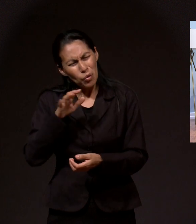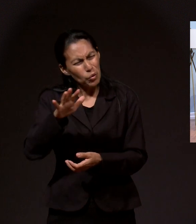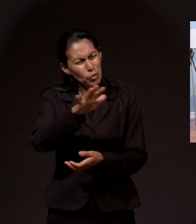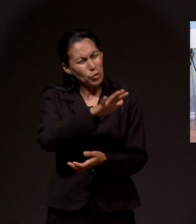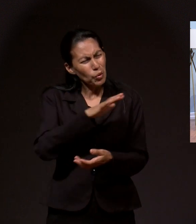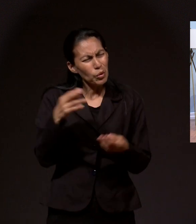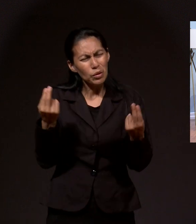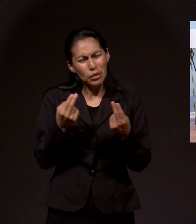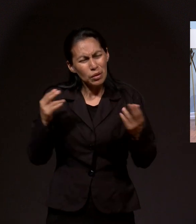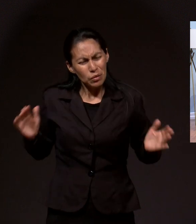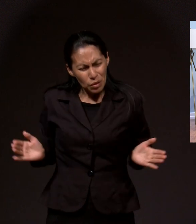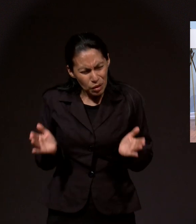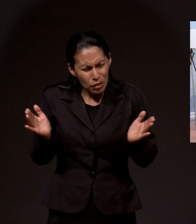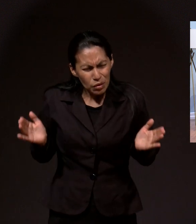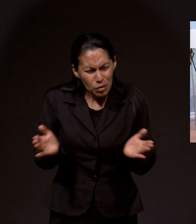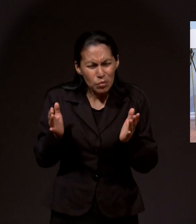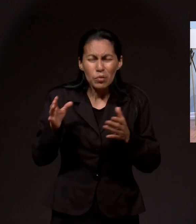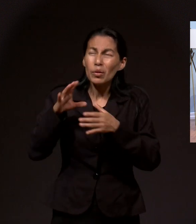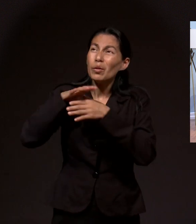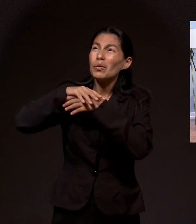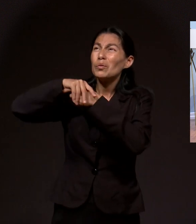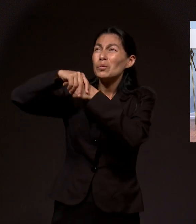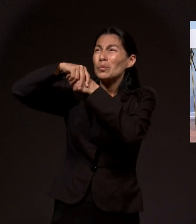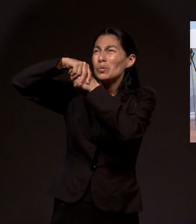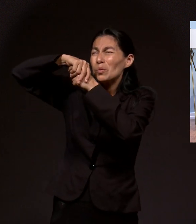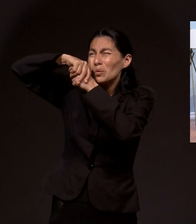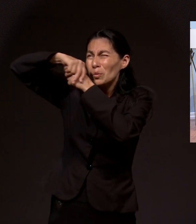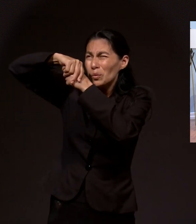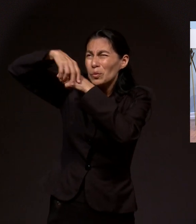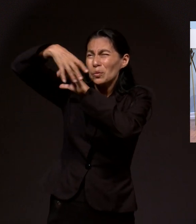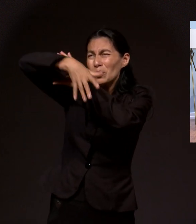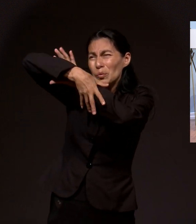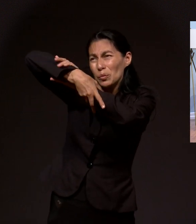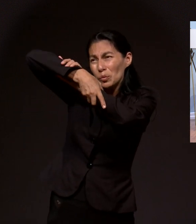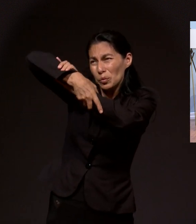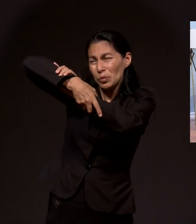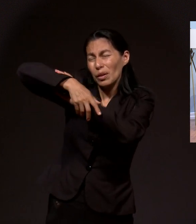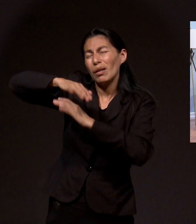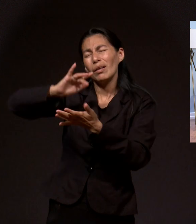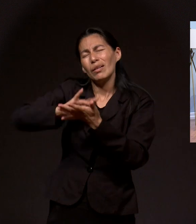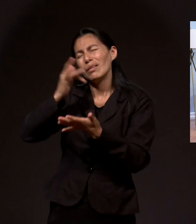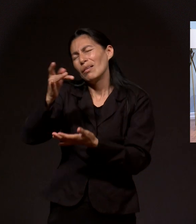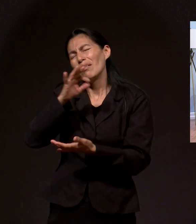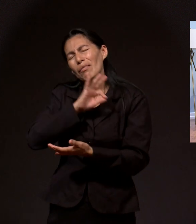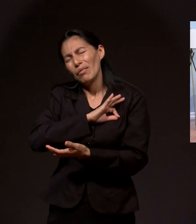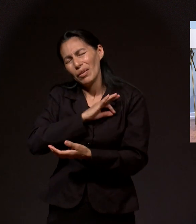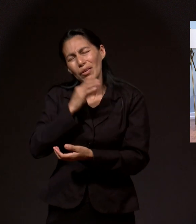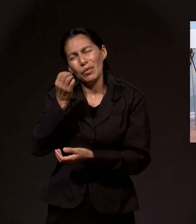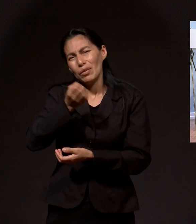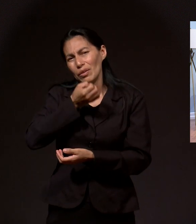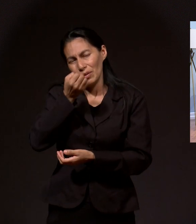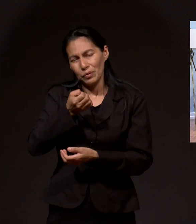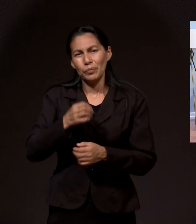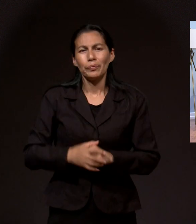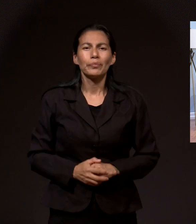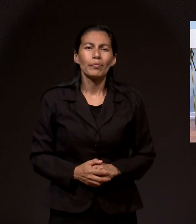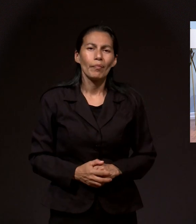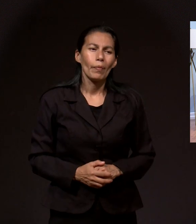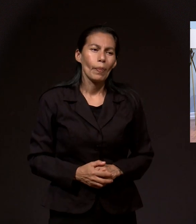mutuamente animar a aferrarnos por medio de la fe de la mano de Dios.